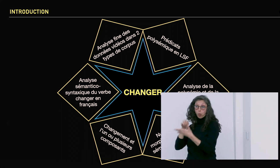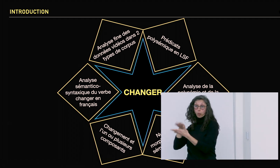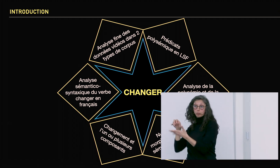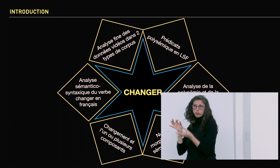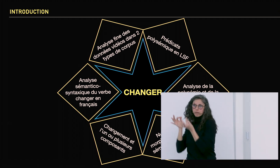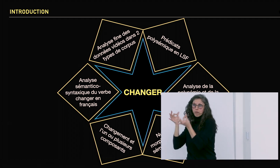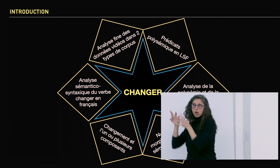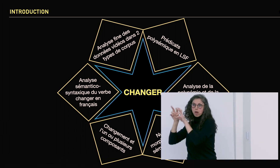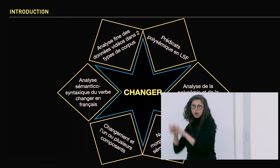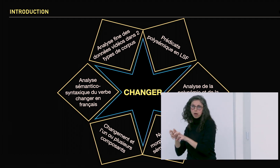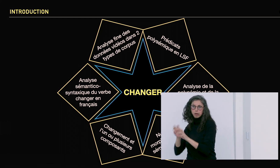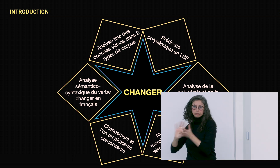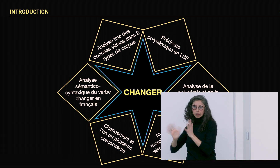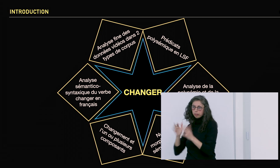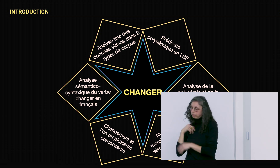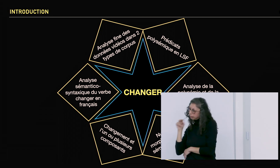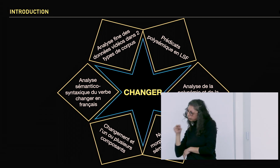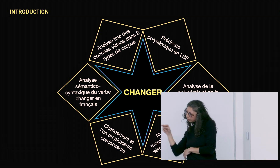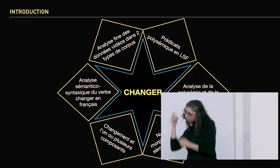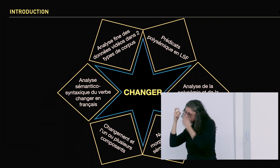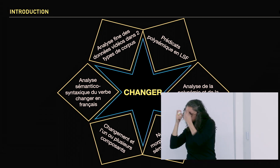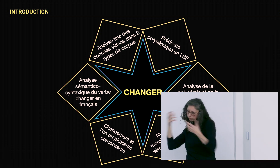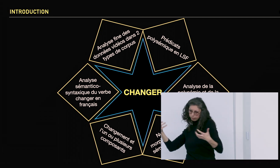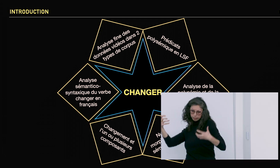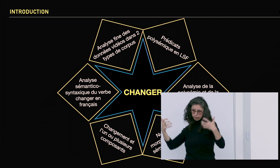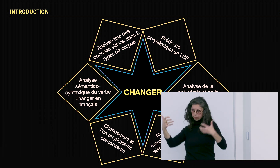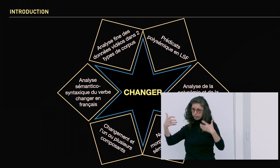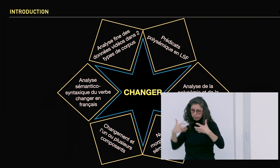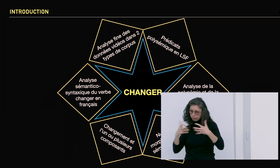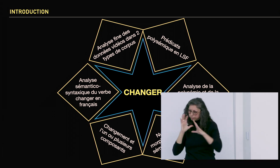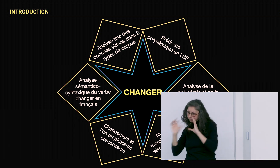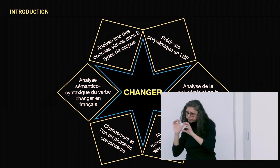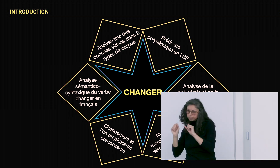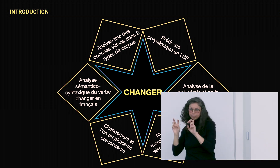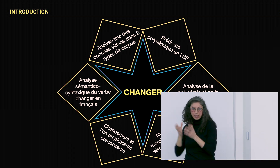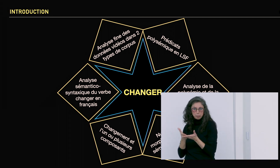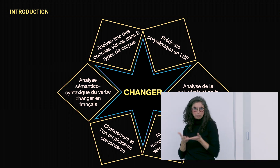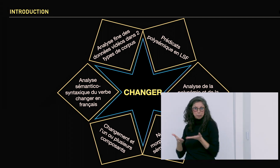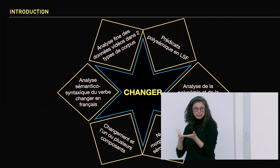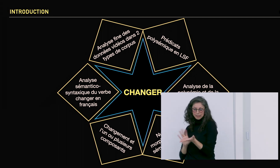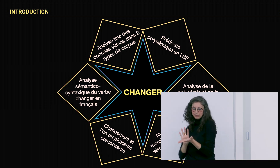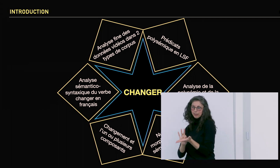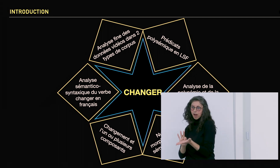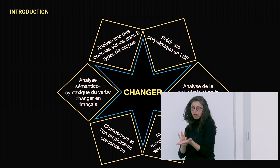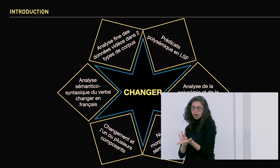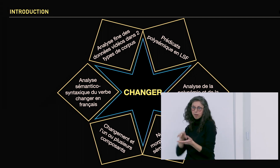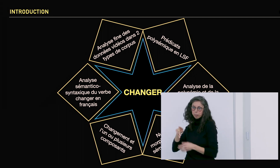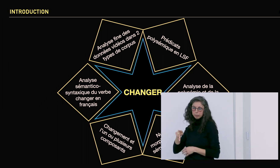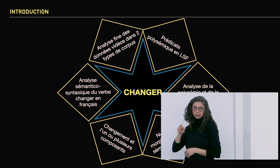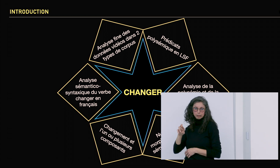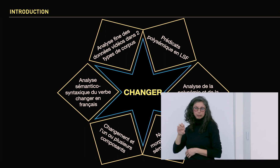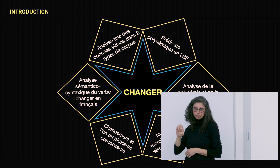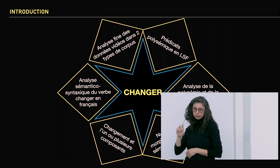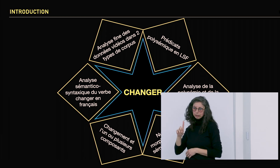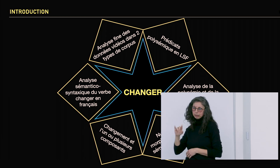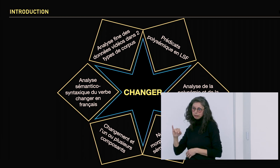ce verbe changer au travers des deux corpus et des analyses très fines de ces deux corpus qui ont été mises en regard dans le cadre de